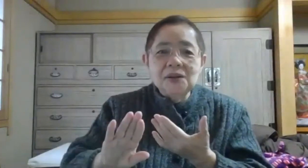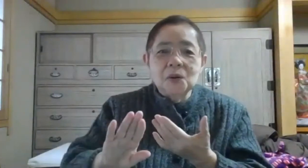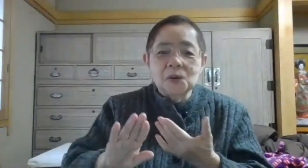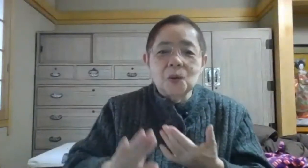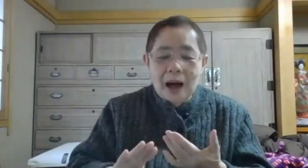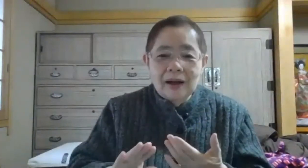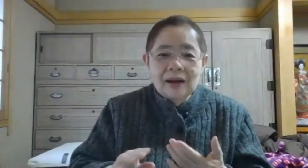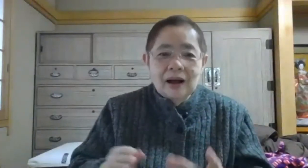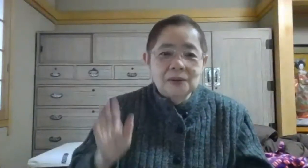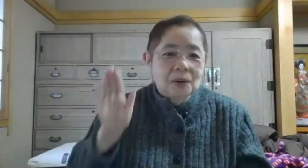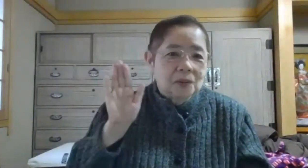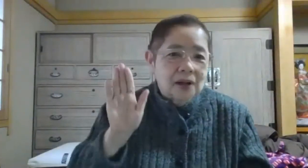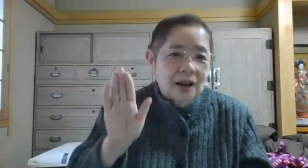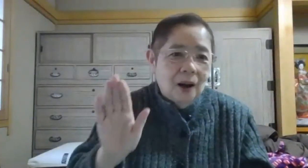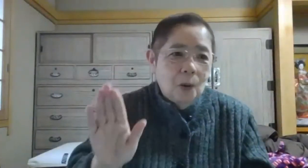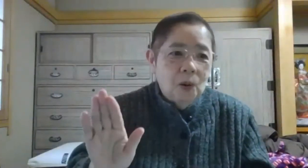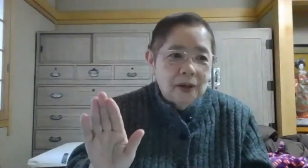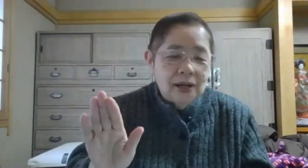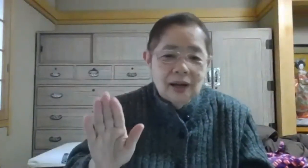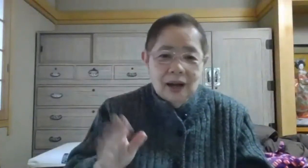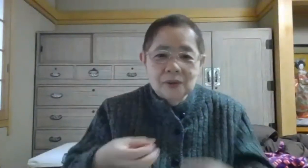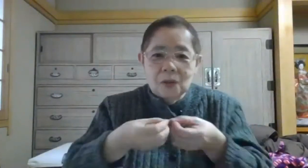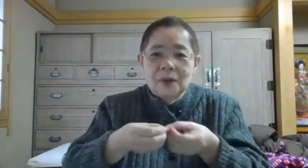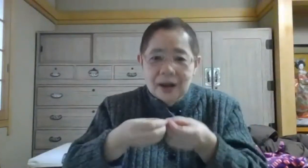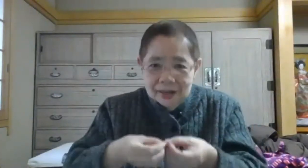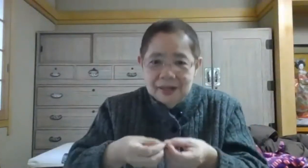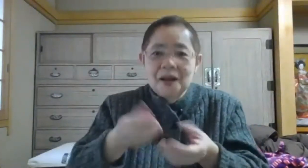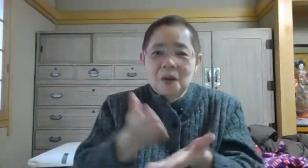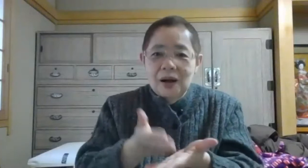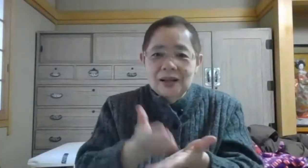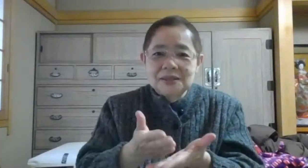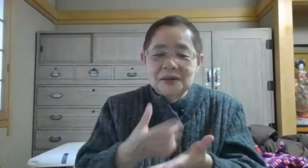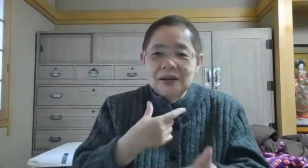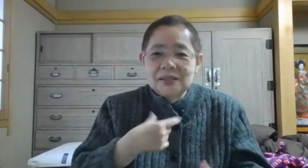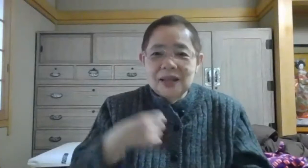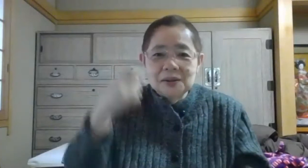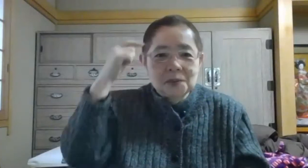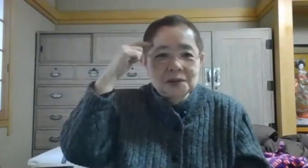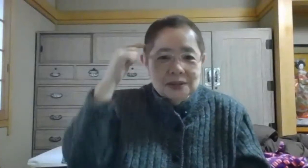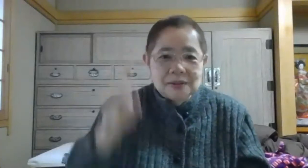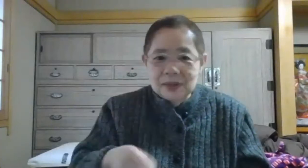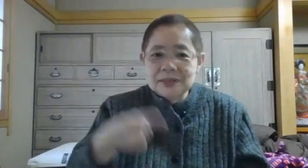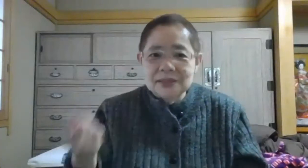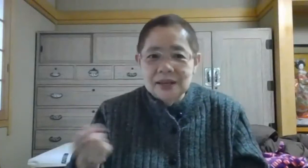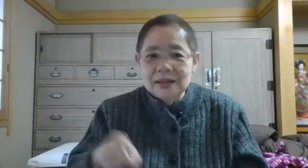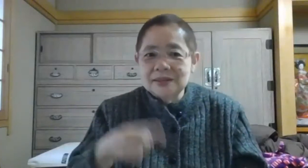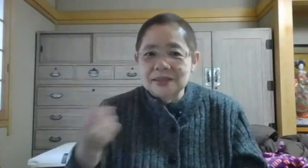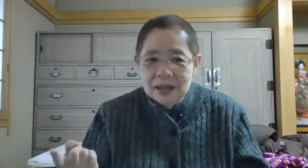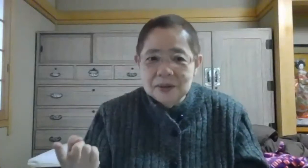のことは、これからおいおい、細かいお話をしたいと思います次へ、次へと